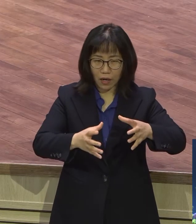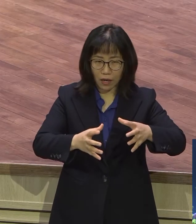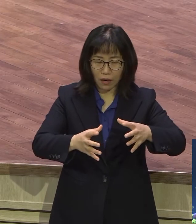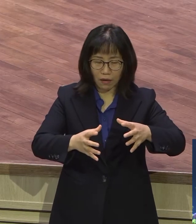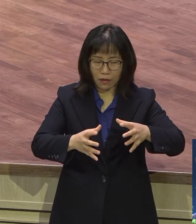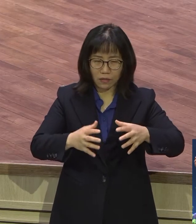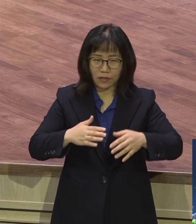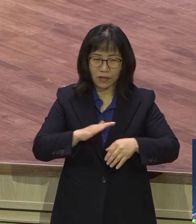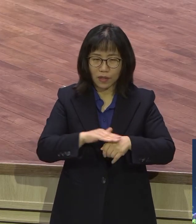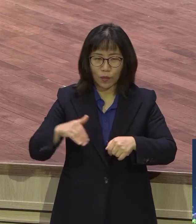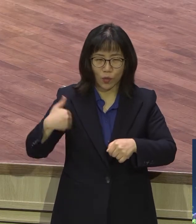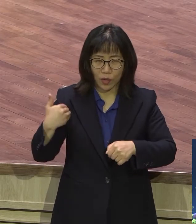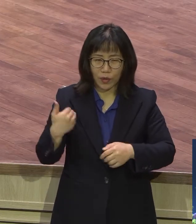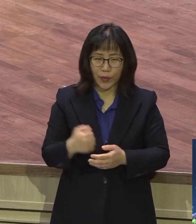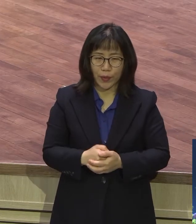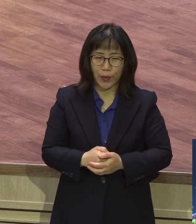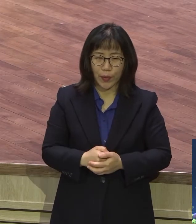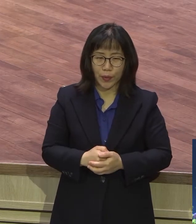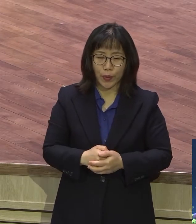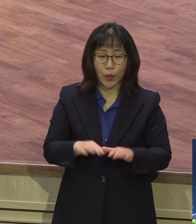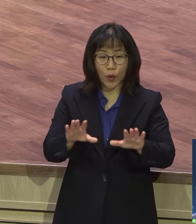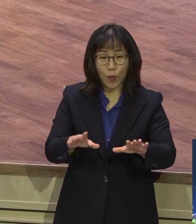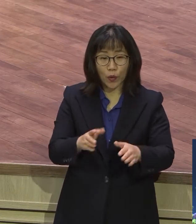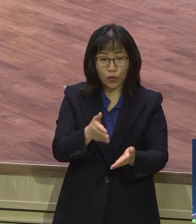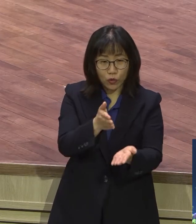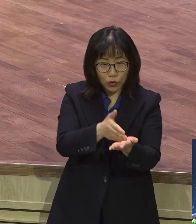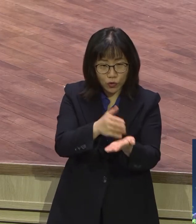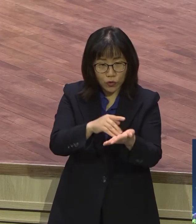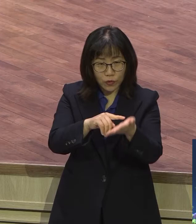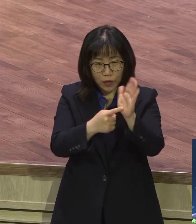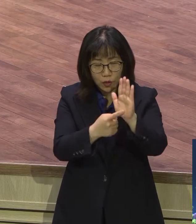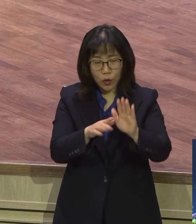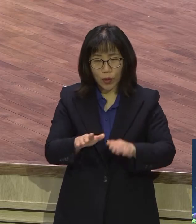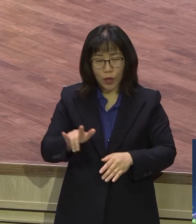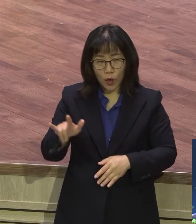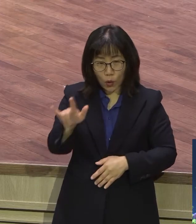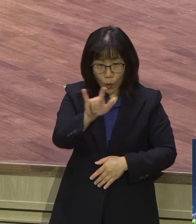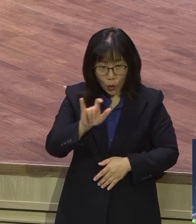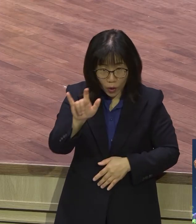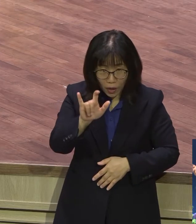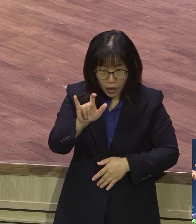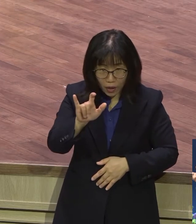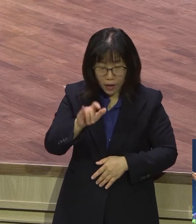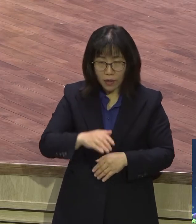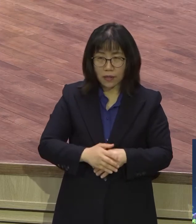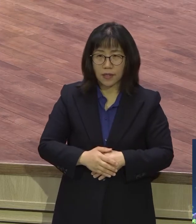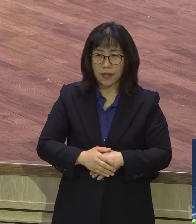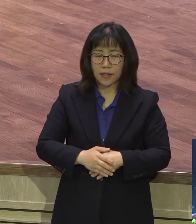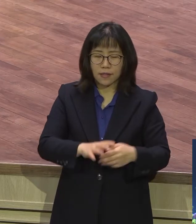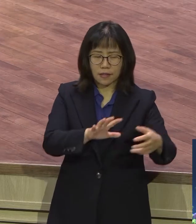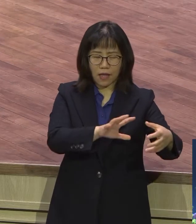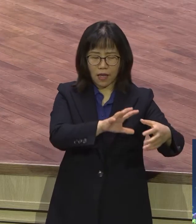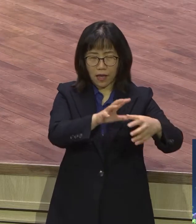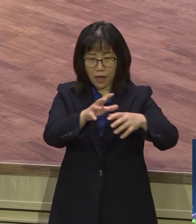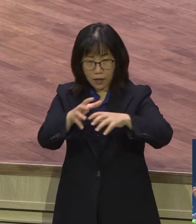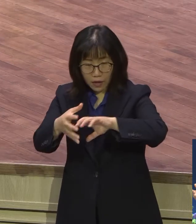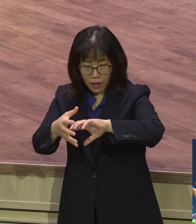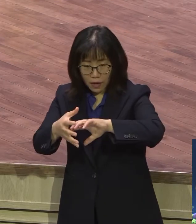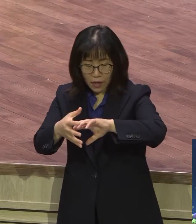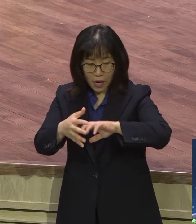유명한 사람이 그랬어요 한국 이번 이 코로나 보면서 전 세계가 한국 코로나를 어떻게 이겨난가를 배우겠다고